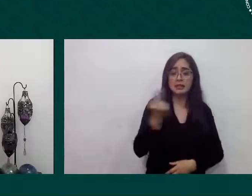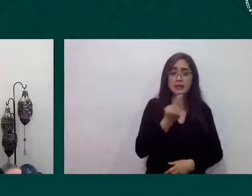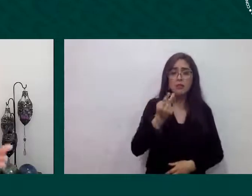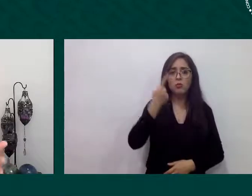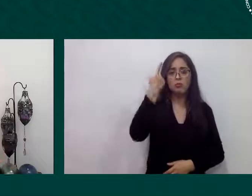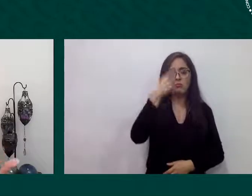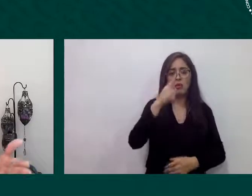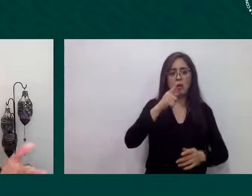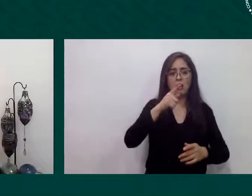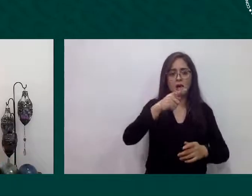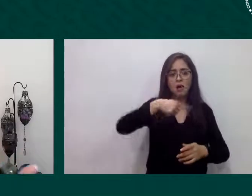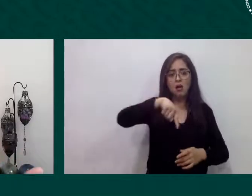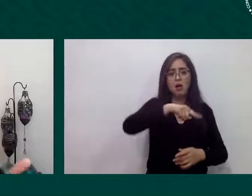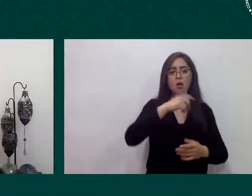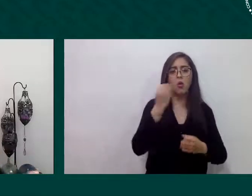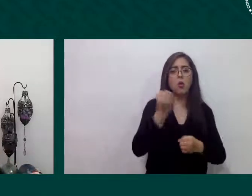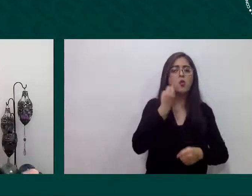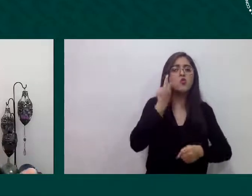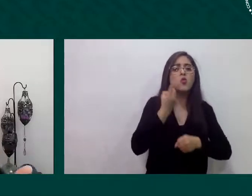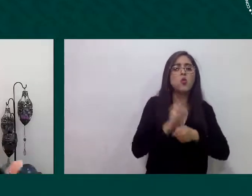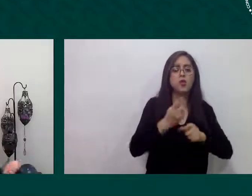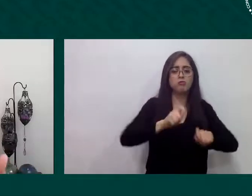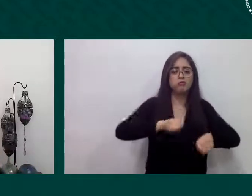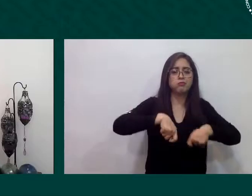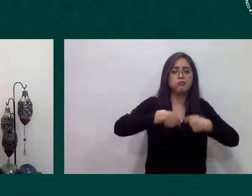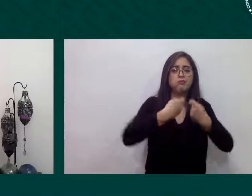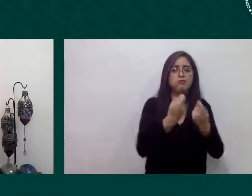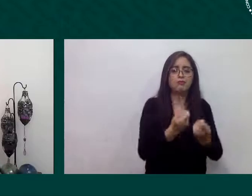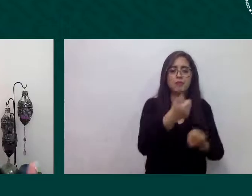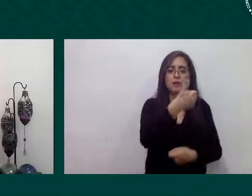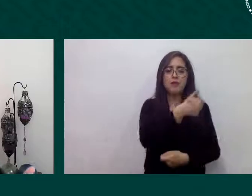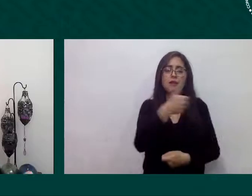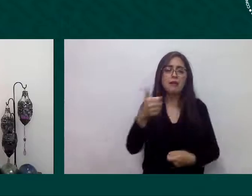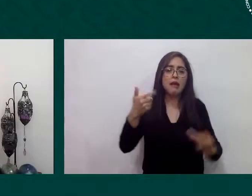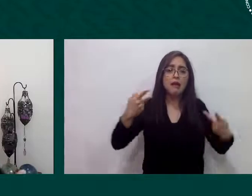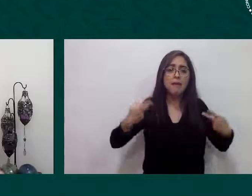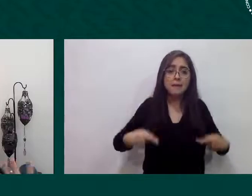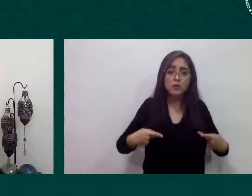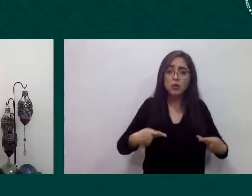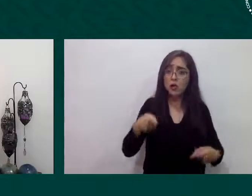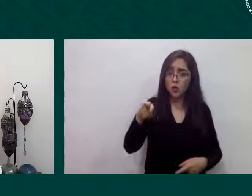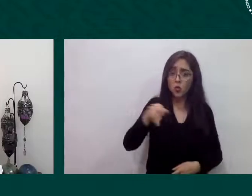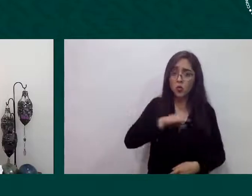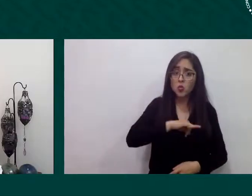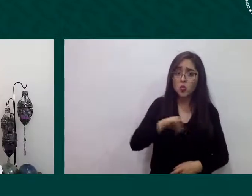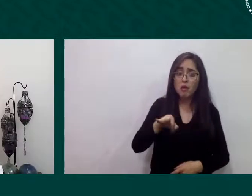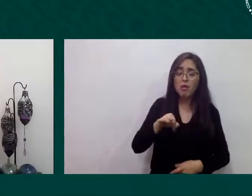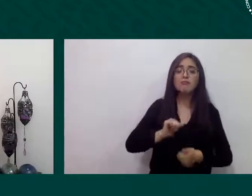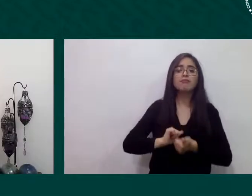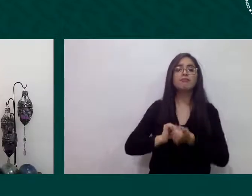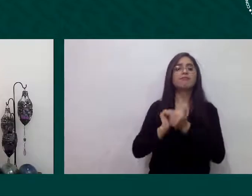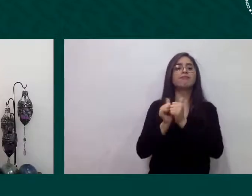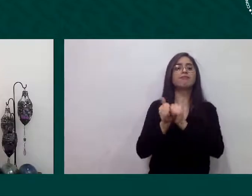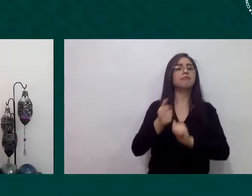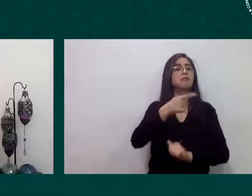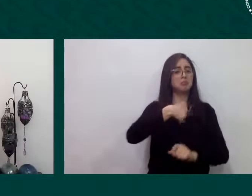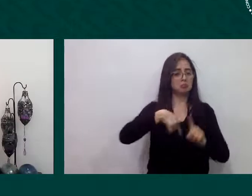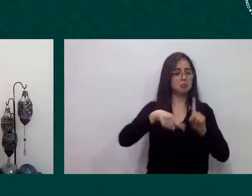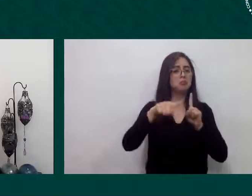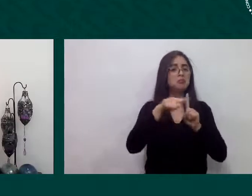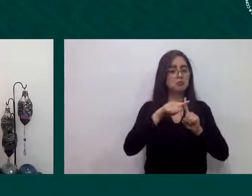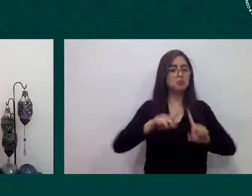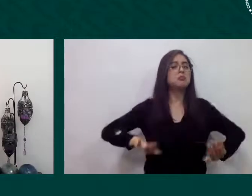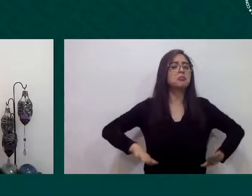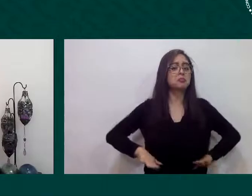personas trae resultados muy positivos y que obviamente fue el que las personas refugiadas y solicitantes de